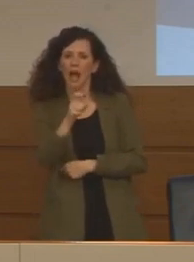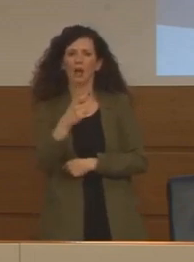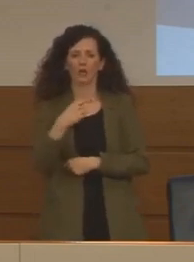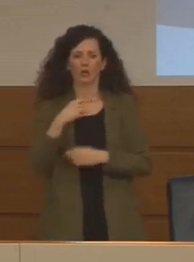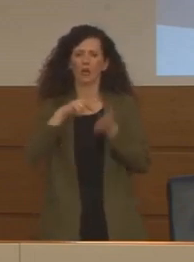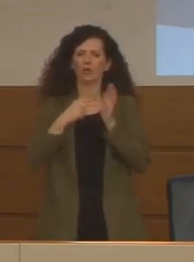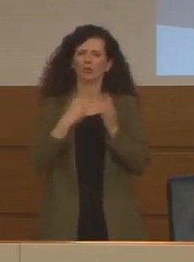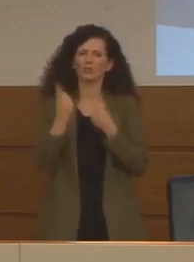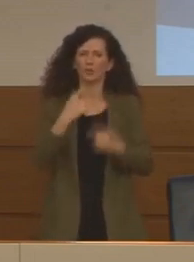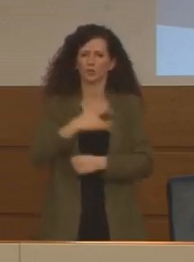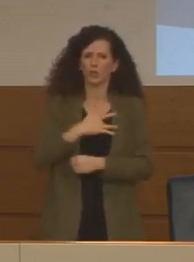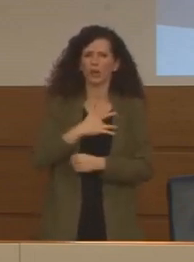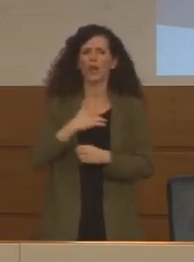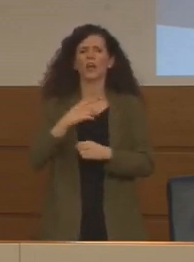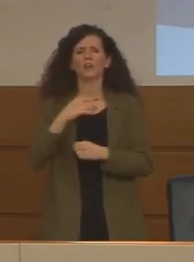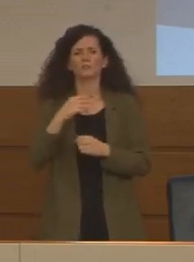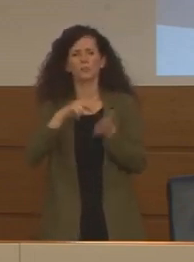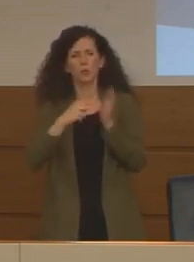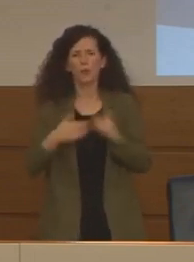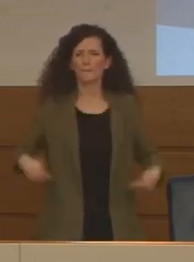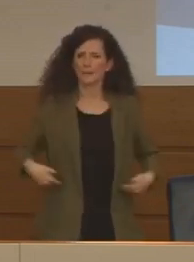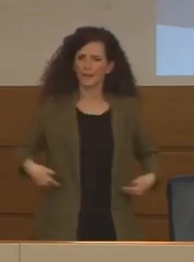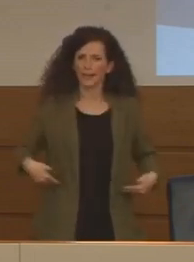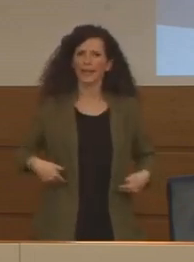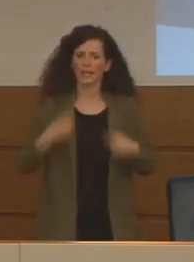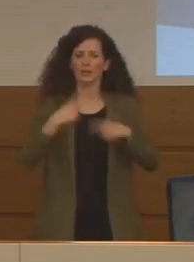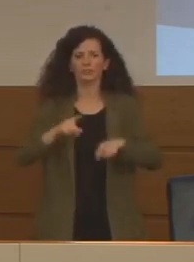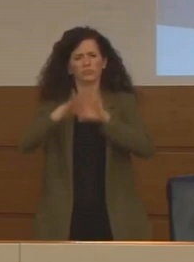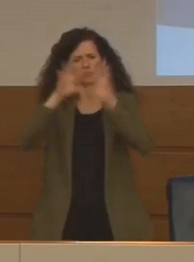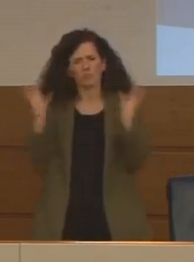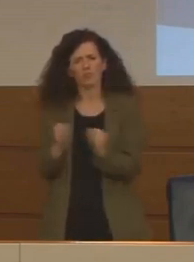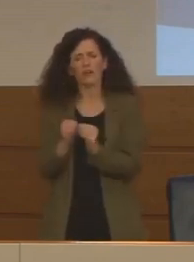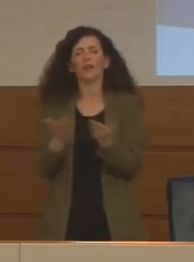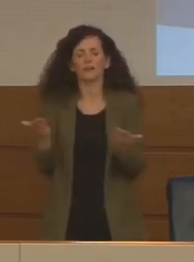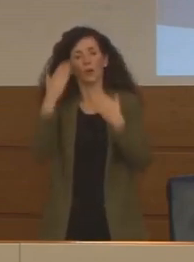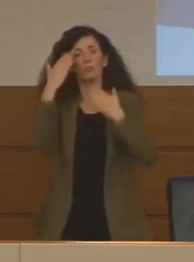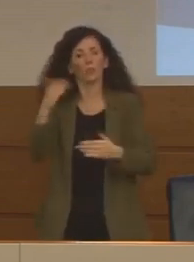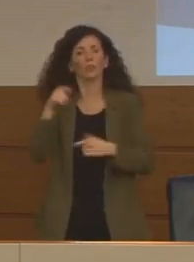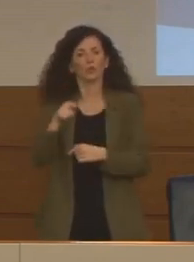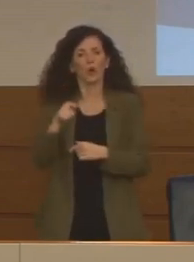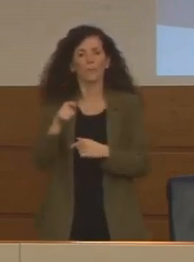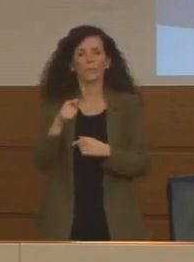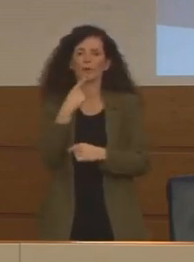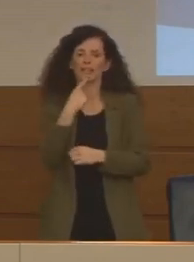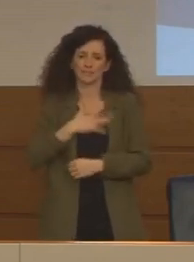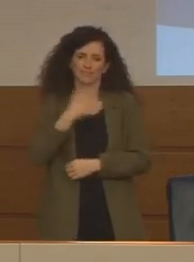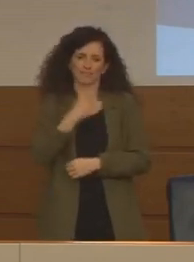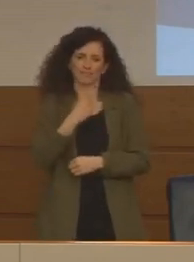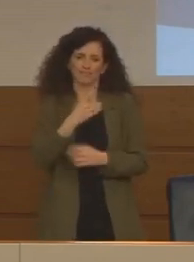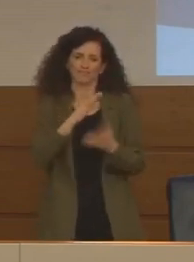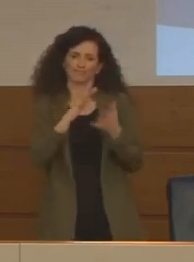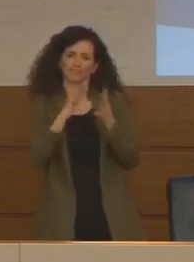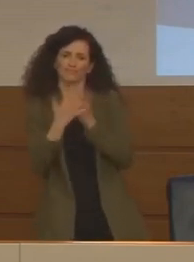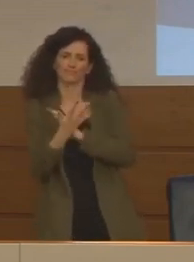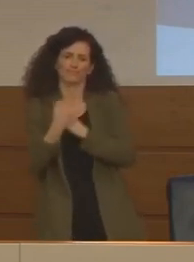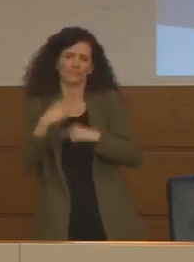cronica, insufficienza renale, le classiche patologie che purtroppo accompagnano spesso gli ultimi anni della vita della